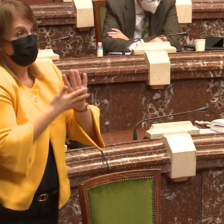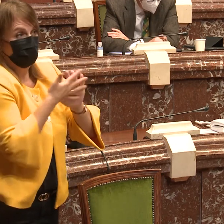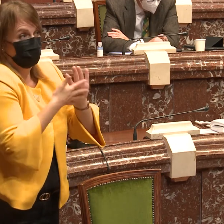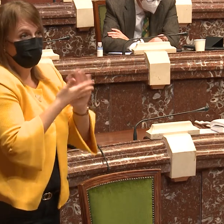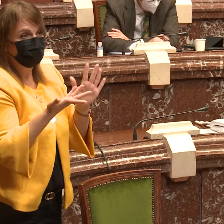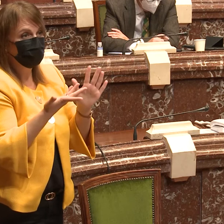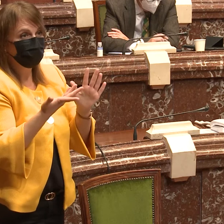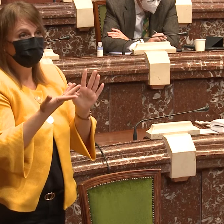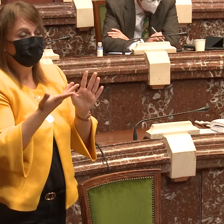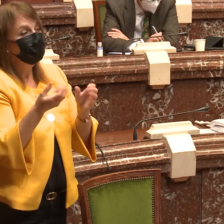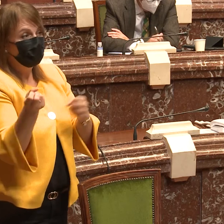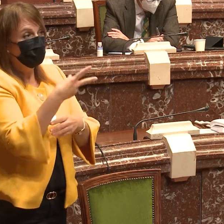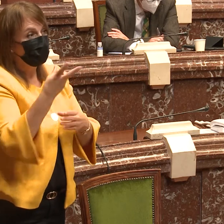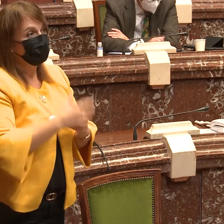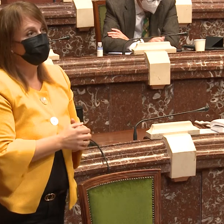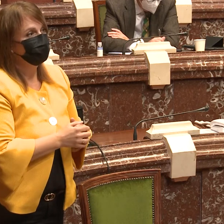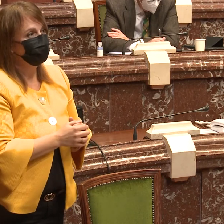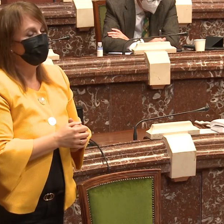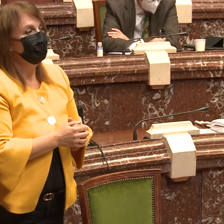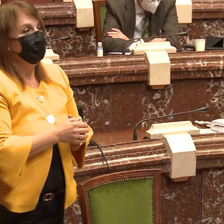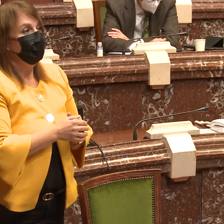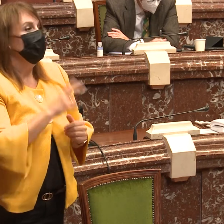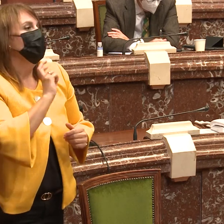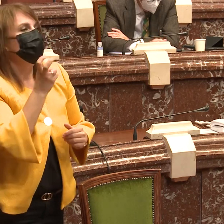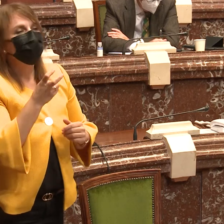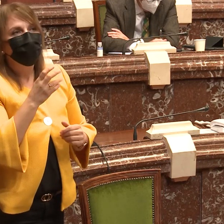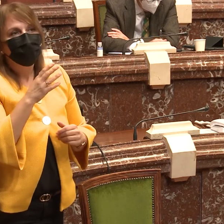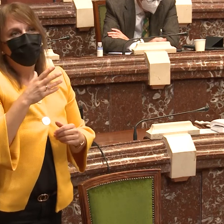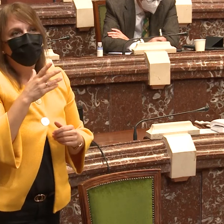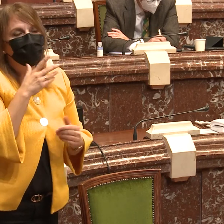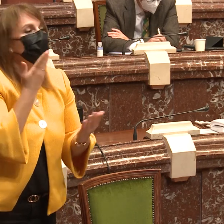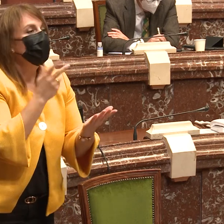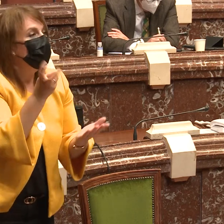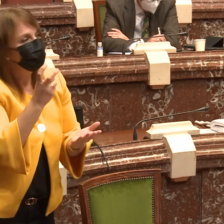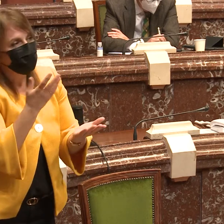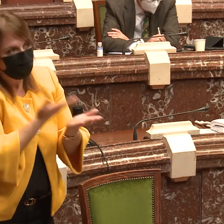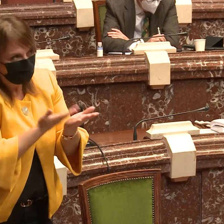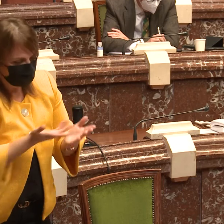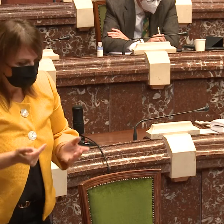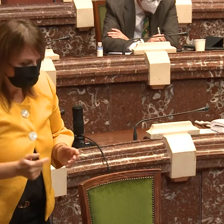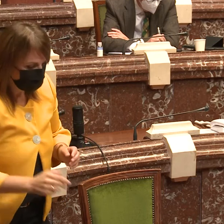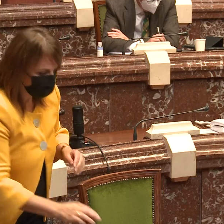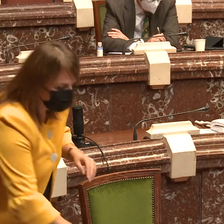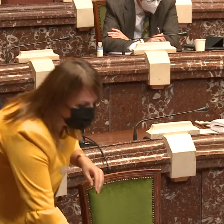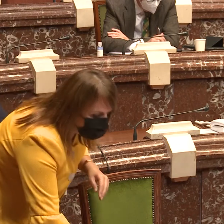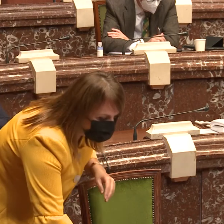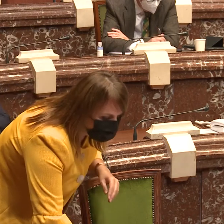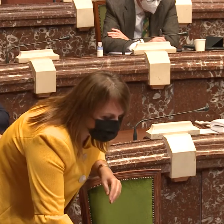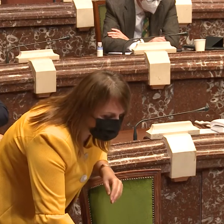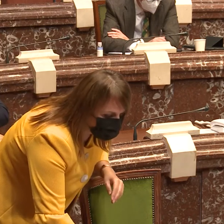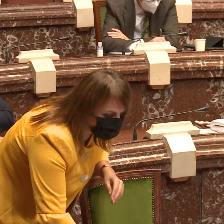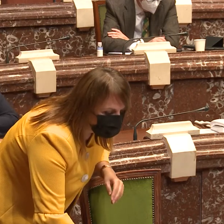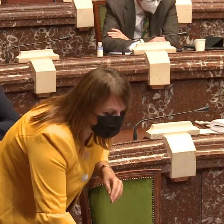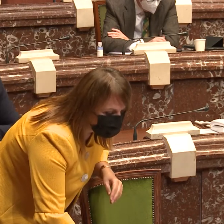Porque el número de intérpretes sí que es muy limitado para poder dar atención a todas las personas